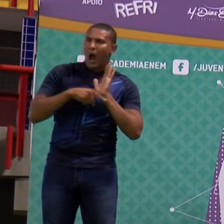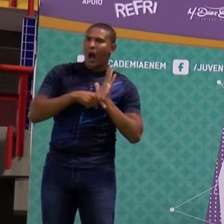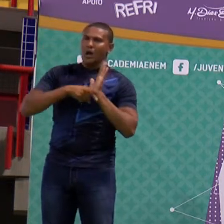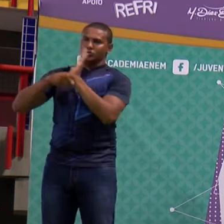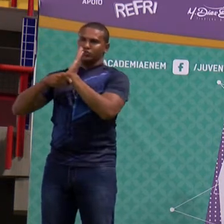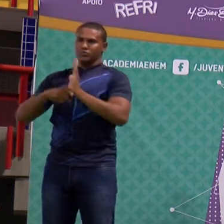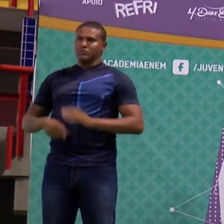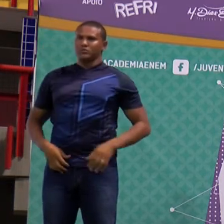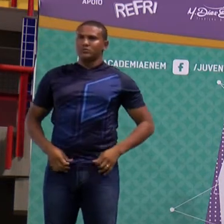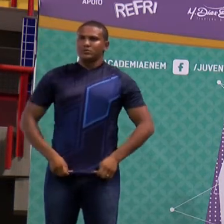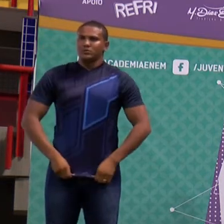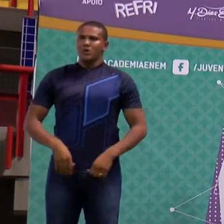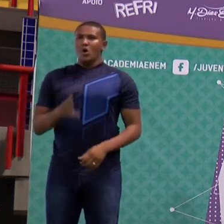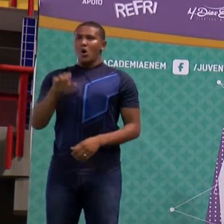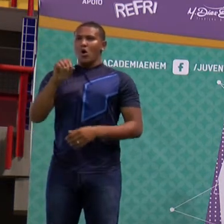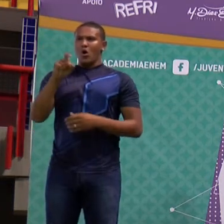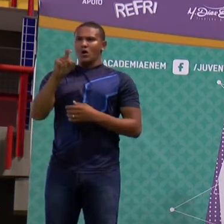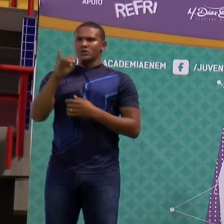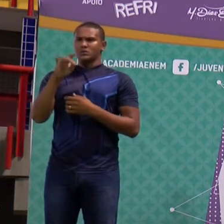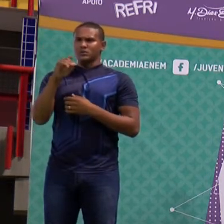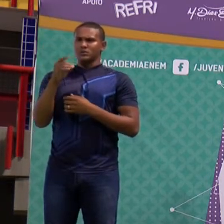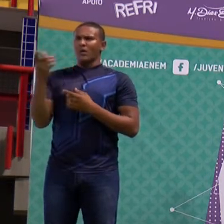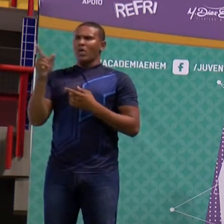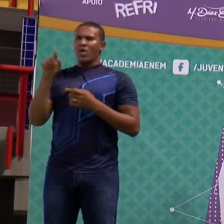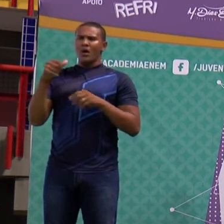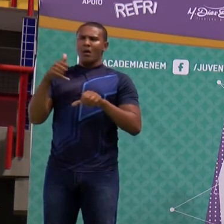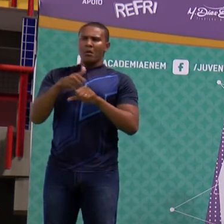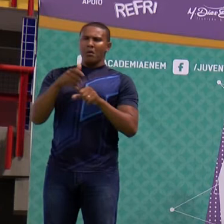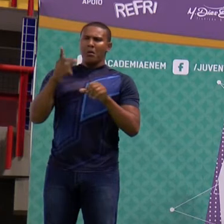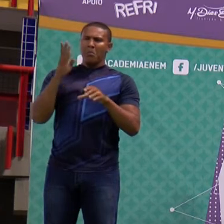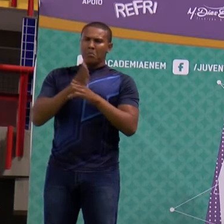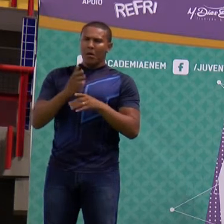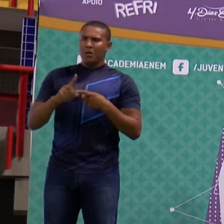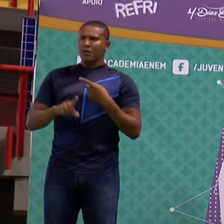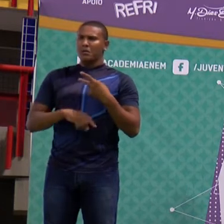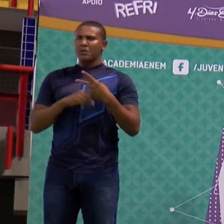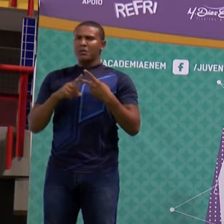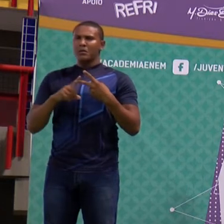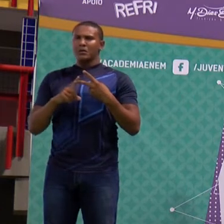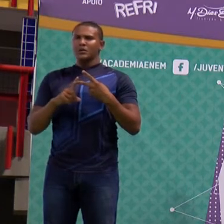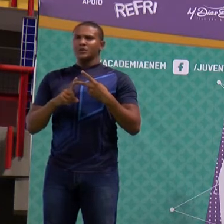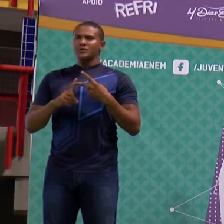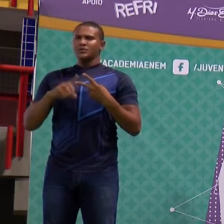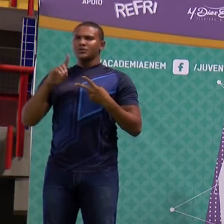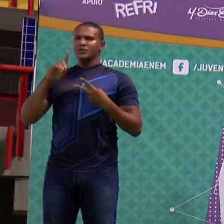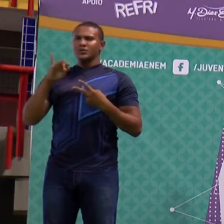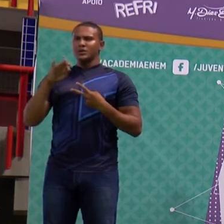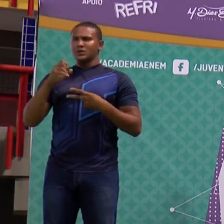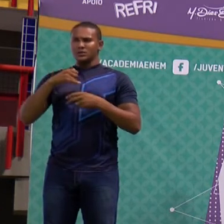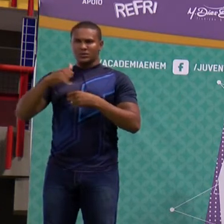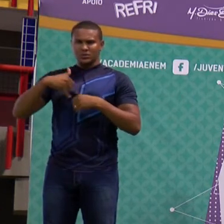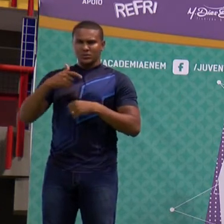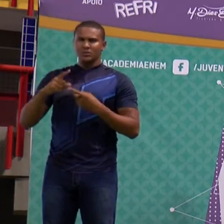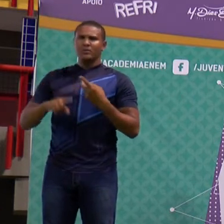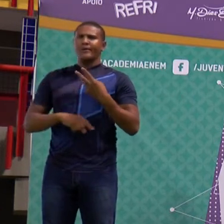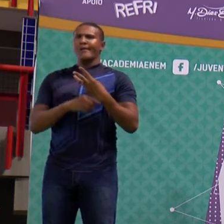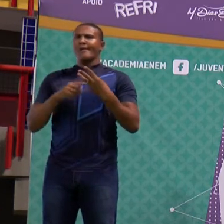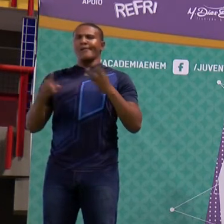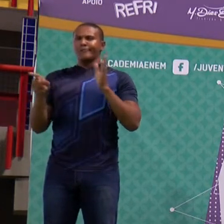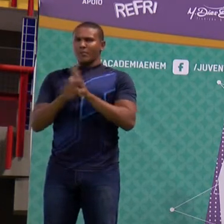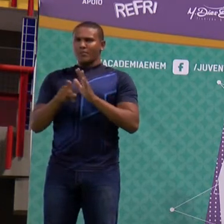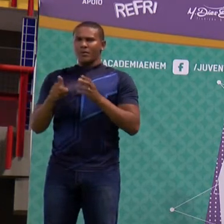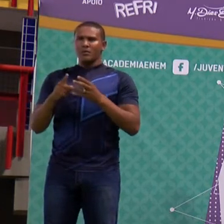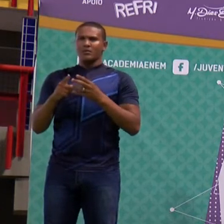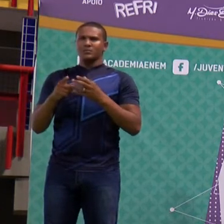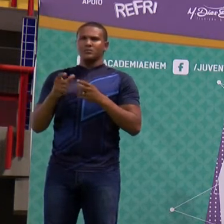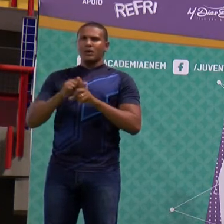elementos fósseis, como gasolina, diesel, carvão mineral, entre outros. E ele, na verdade, o óxido